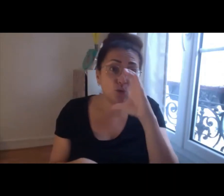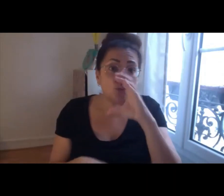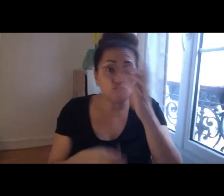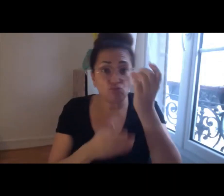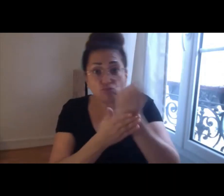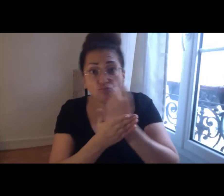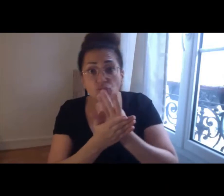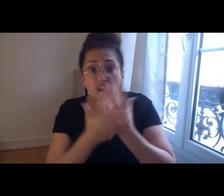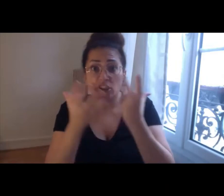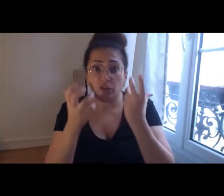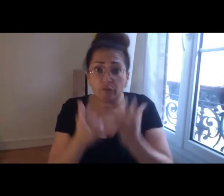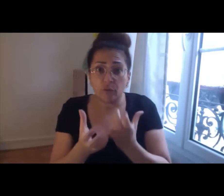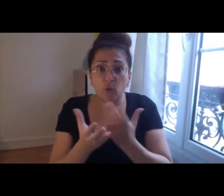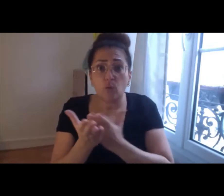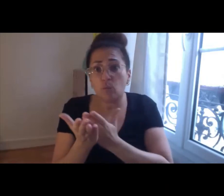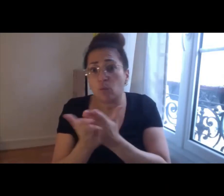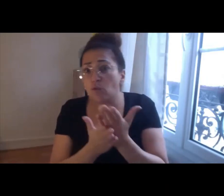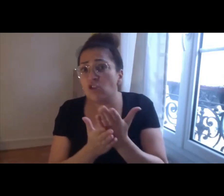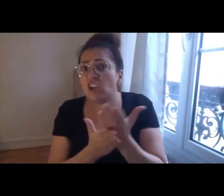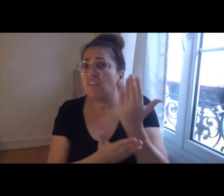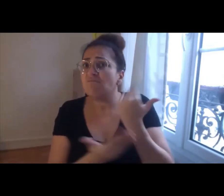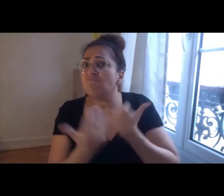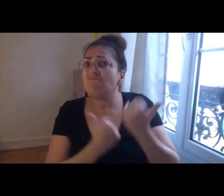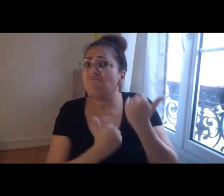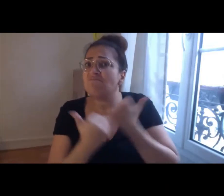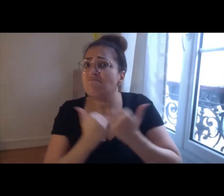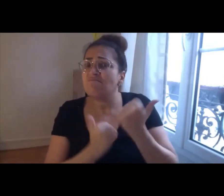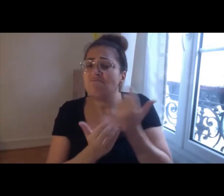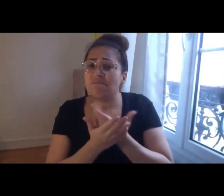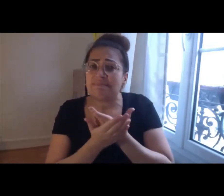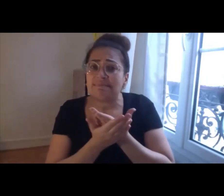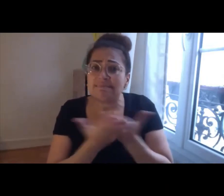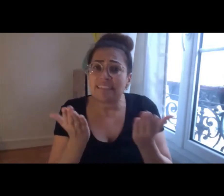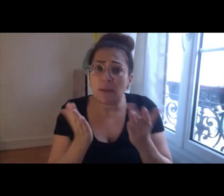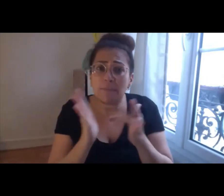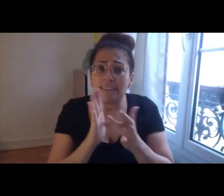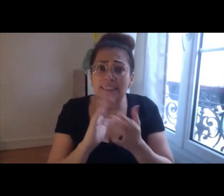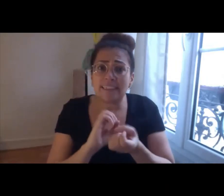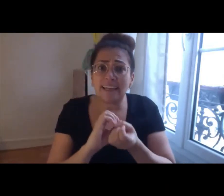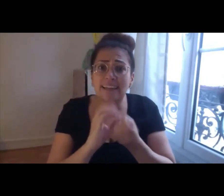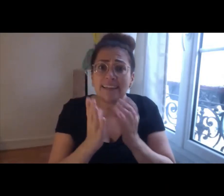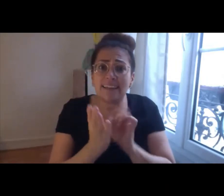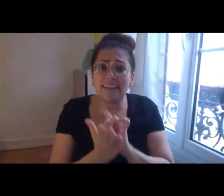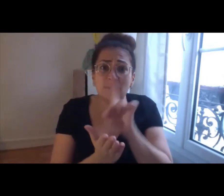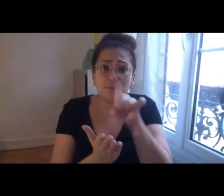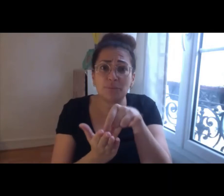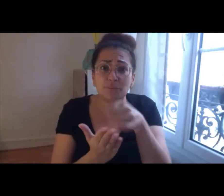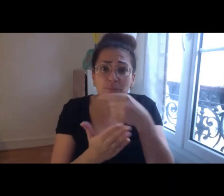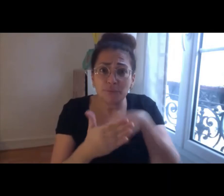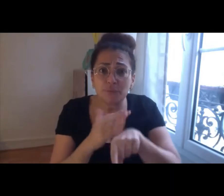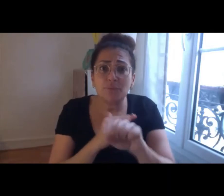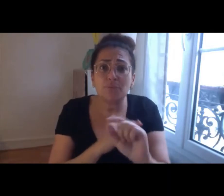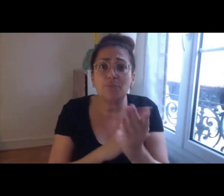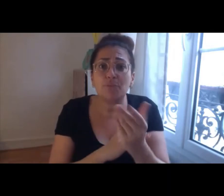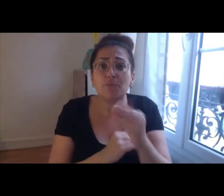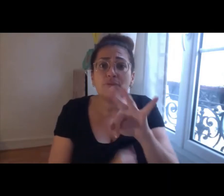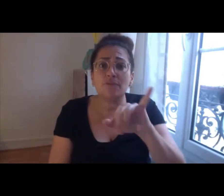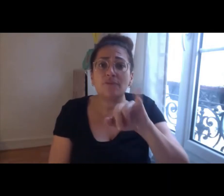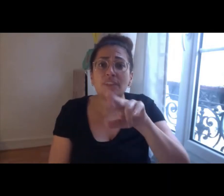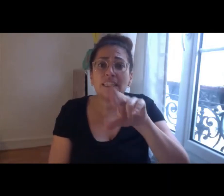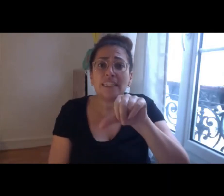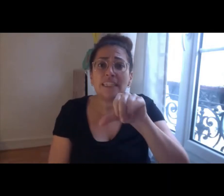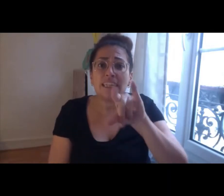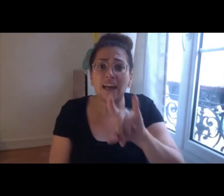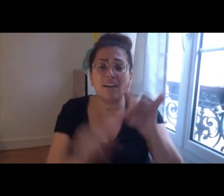appels à projets sur le site de la FIRA dans l'onglet